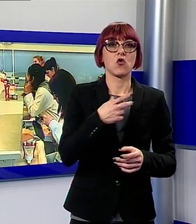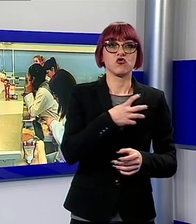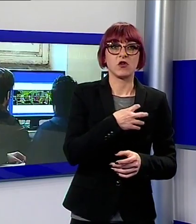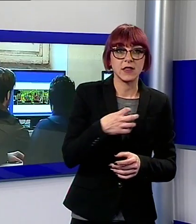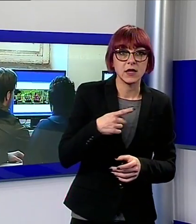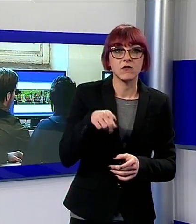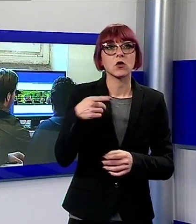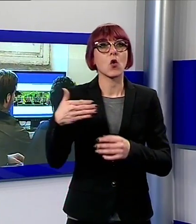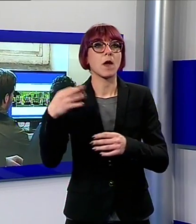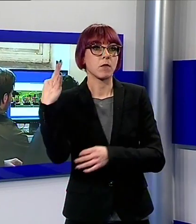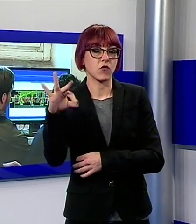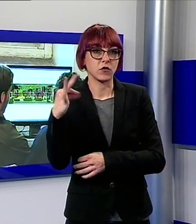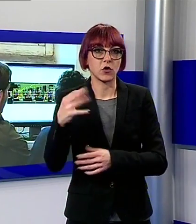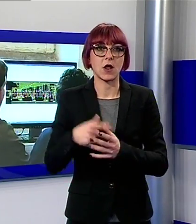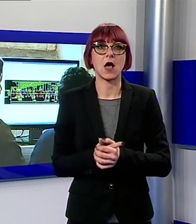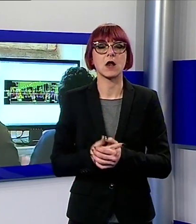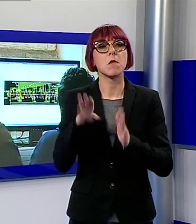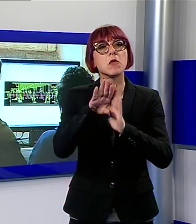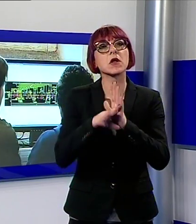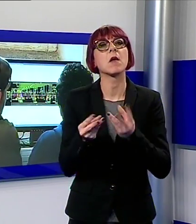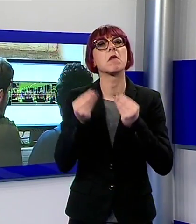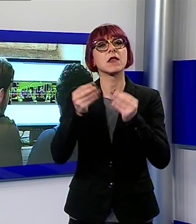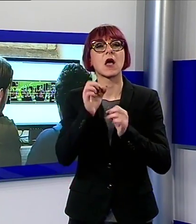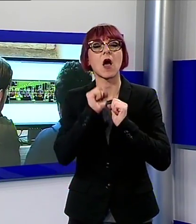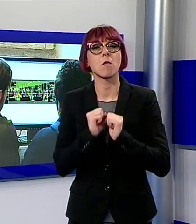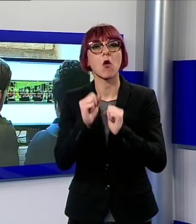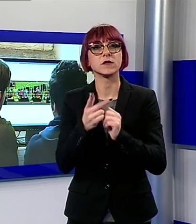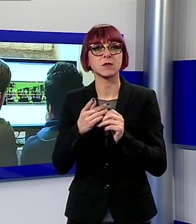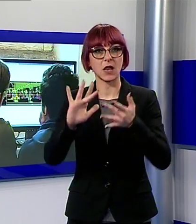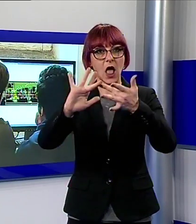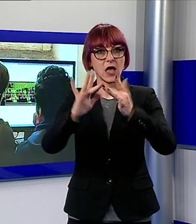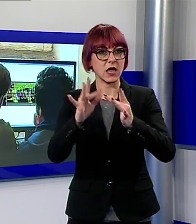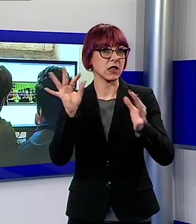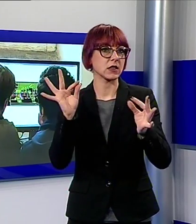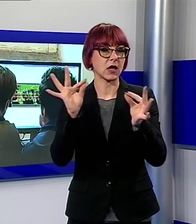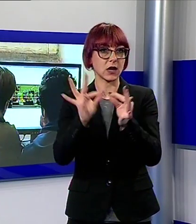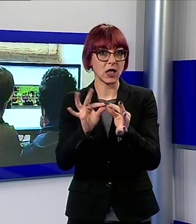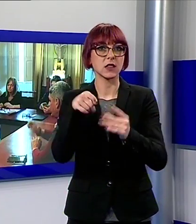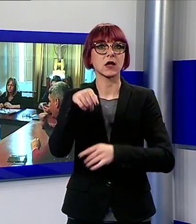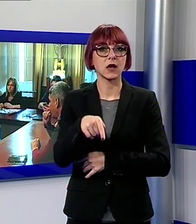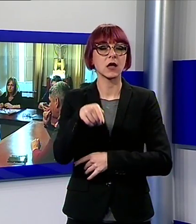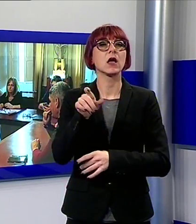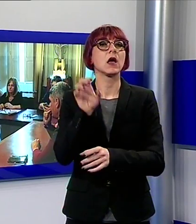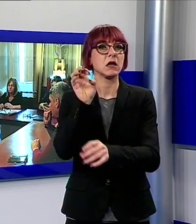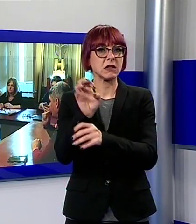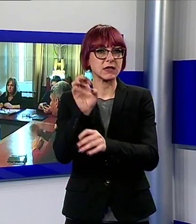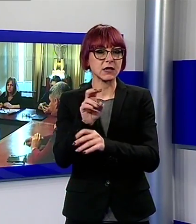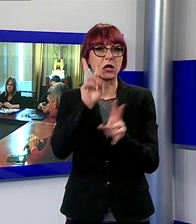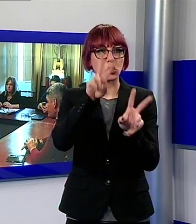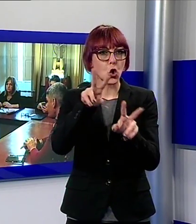possibilità per gli studenti di accedere a una piattaforma online attraverso cui gli insegnanti potranno monitorare lezioni